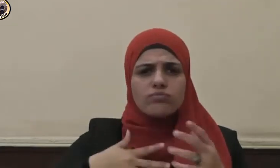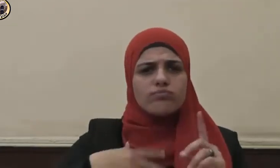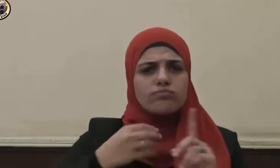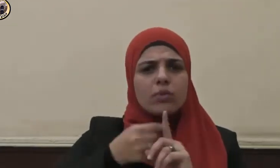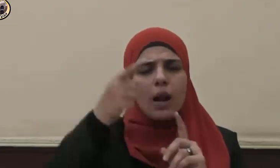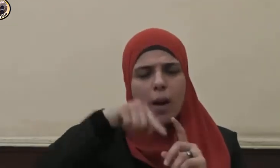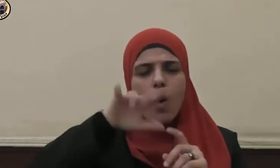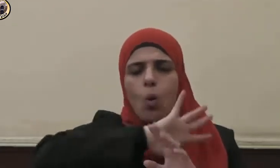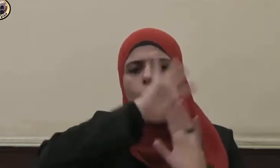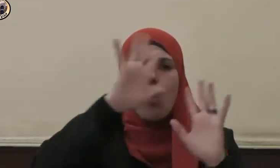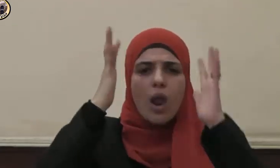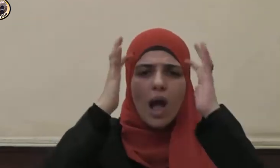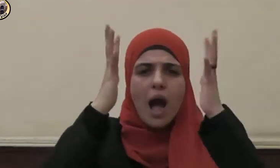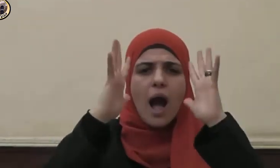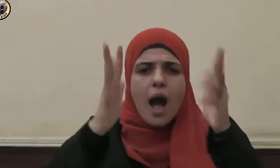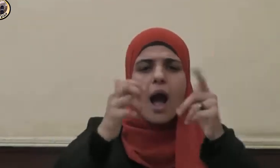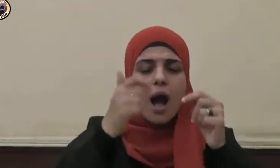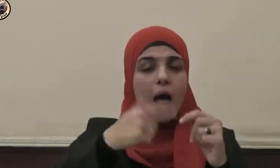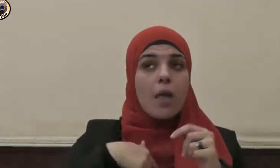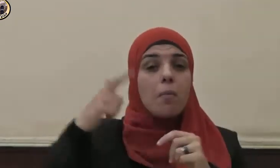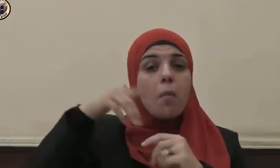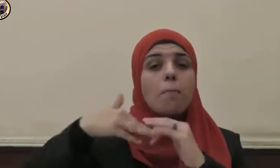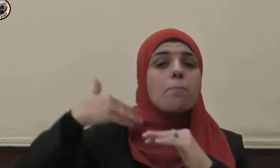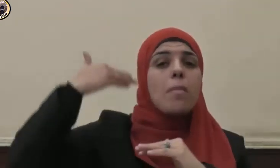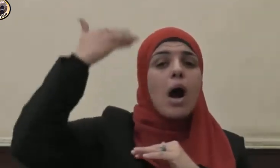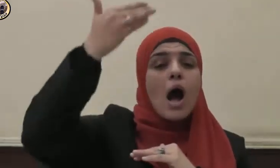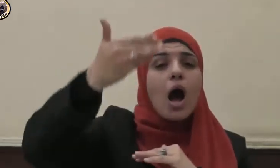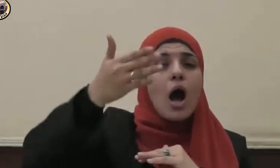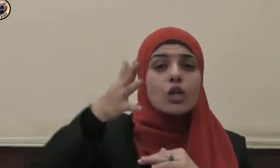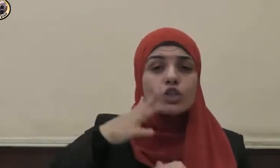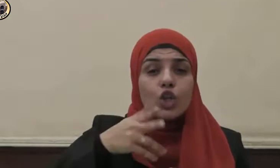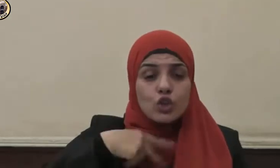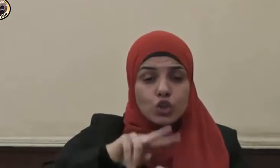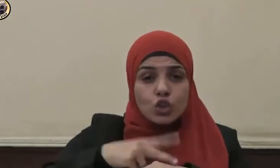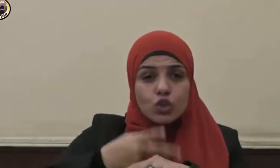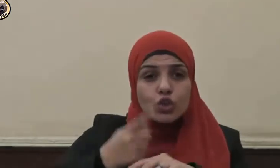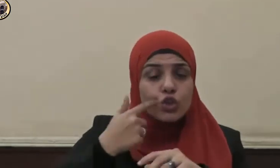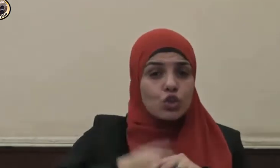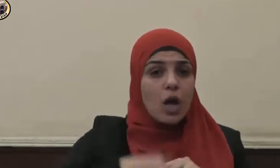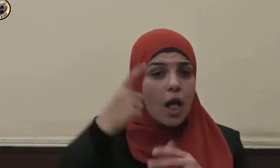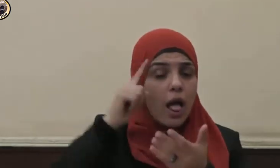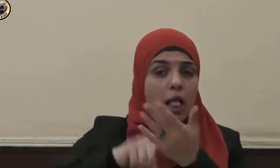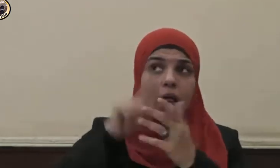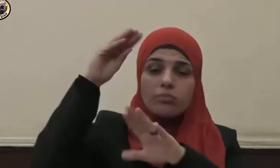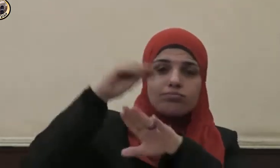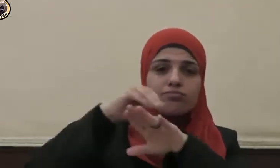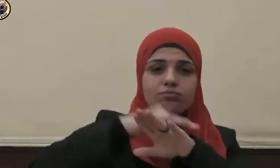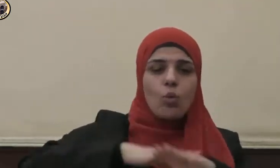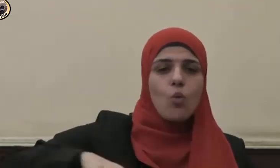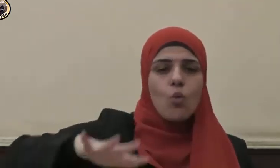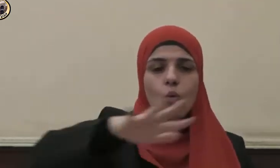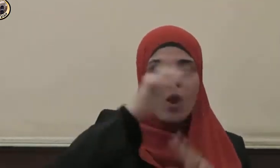إلى عالم الغيب والشهادة فينبئكم بما كنتم تعملون